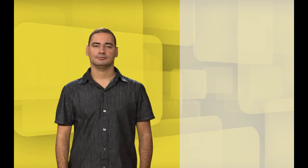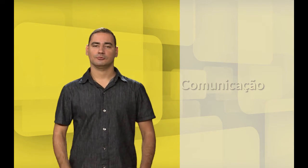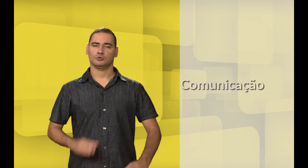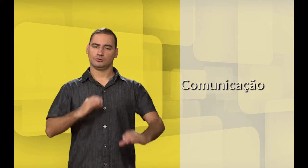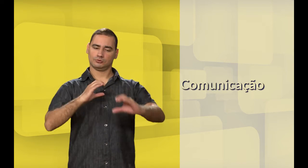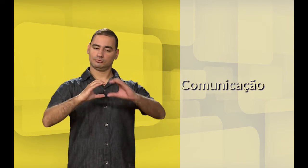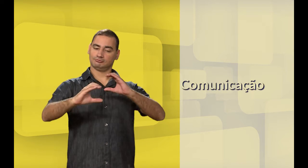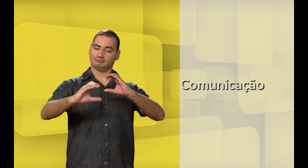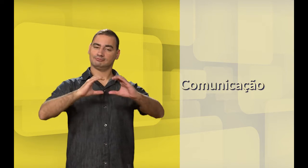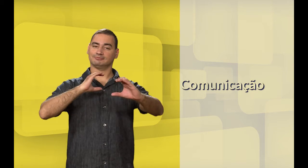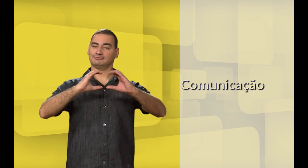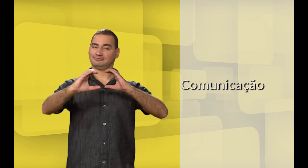Comunicação